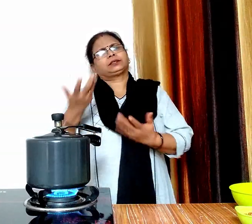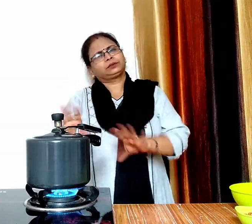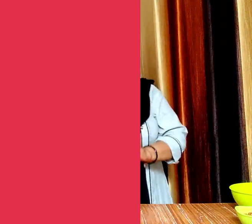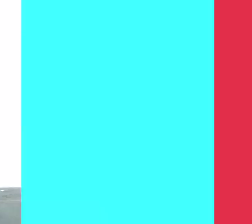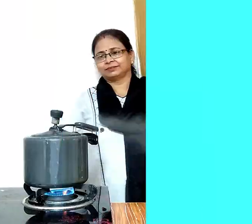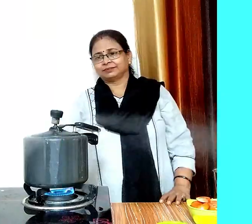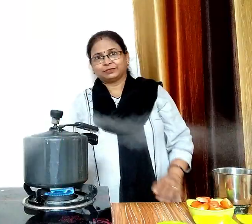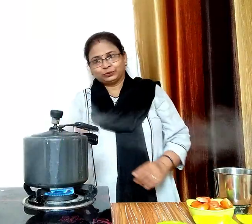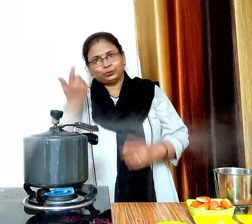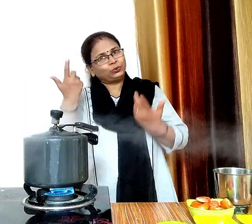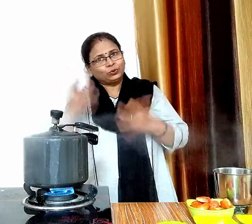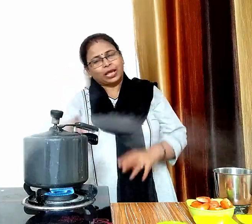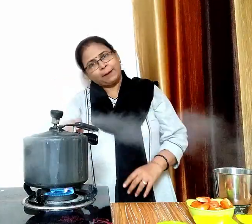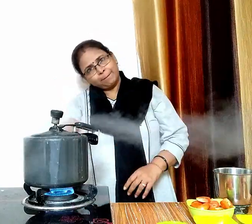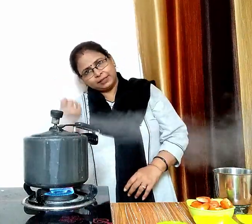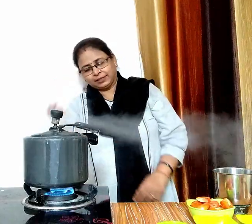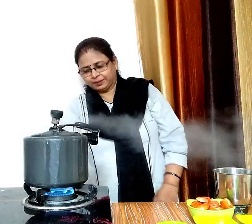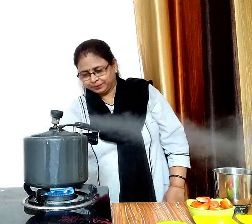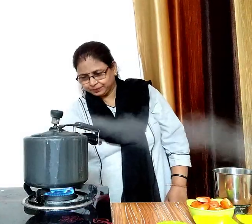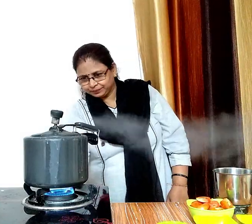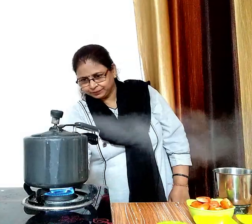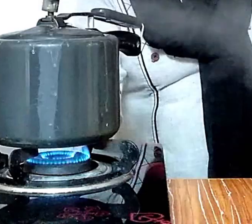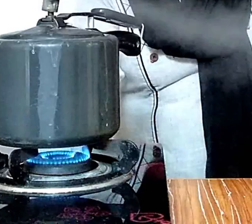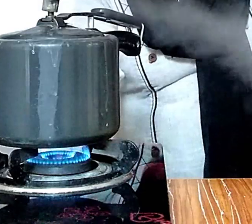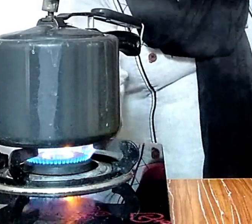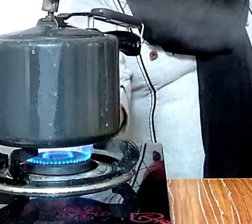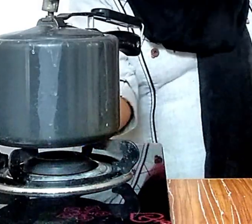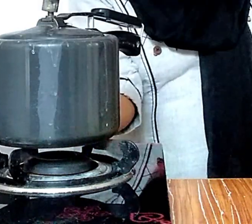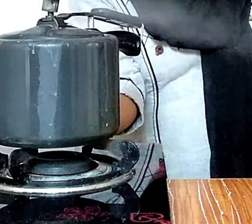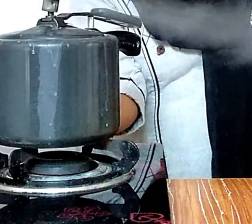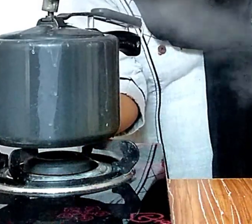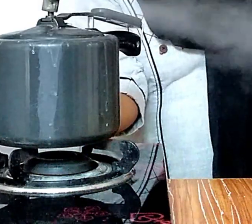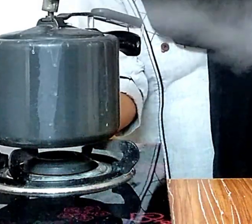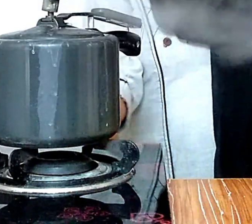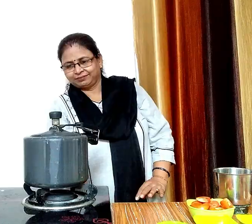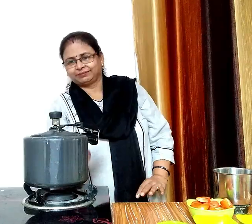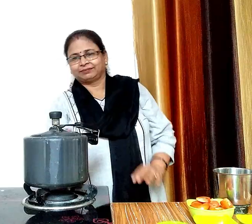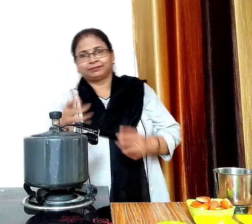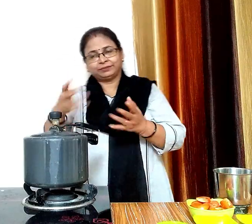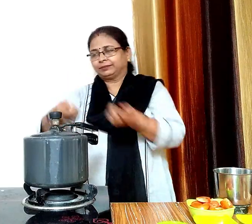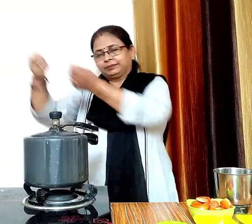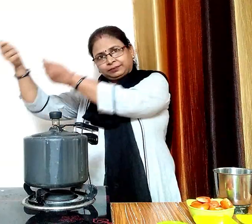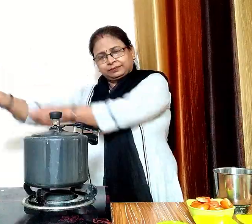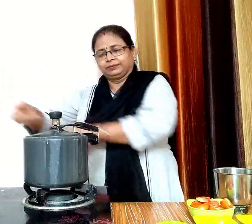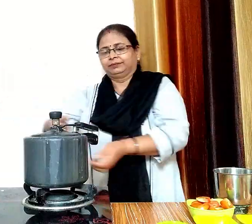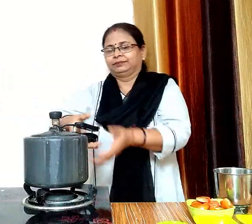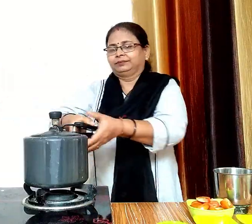करेंगे कुकर को सीटी आ चुकी है अब गैस बंद कर देंगे और कुकर को साइट से रख देंगे